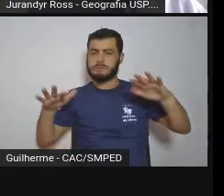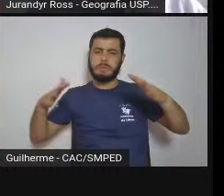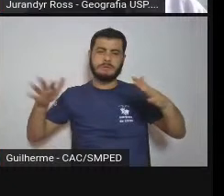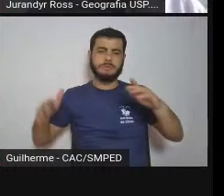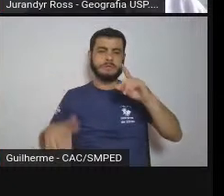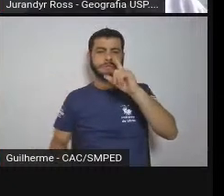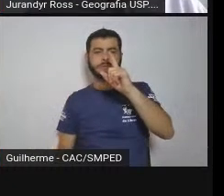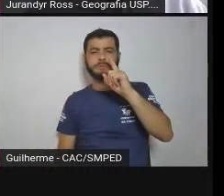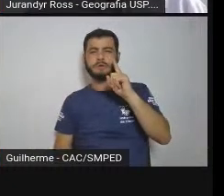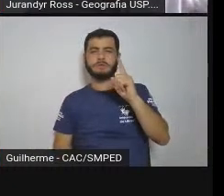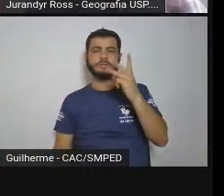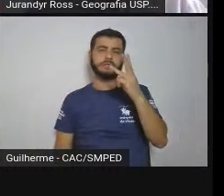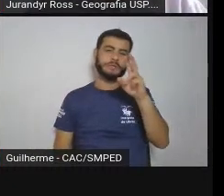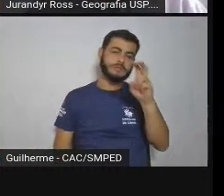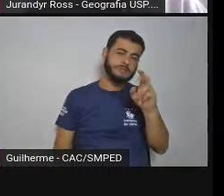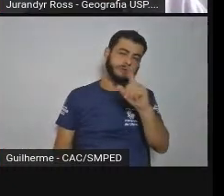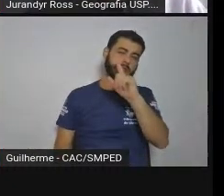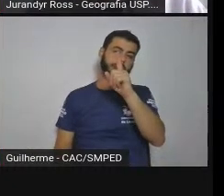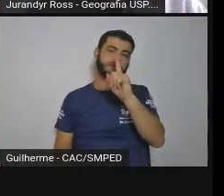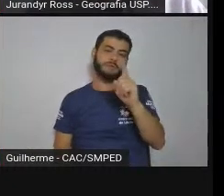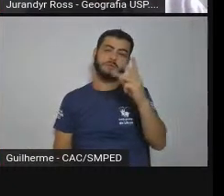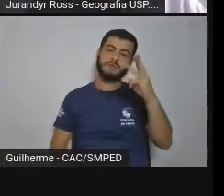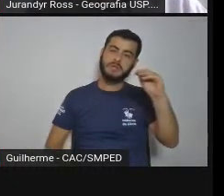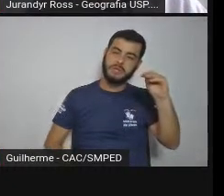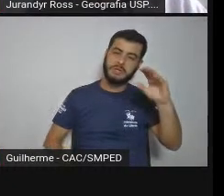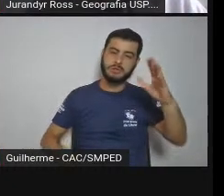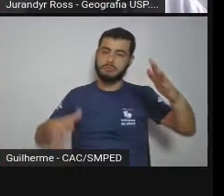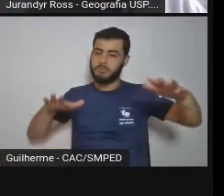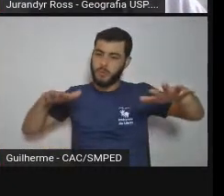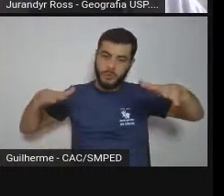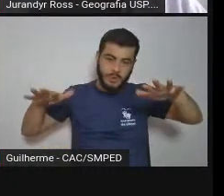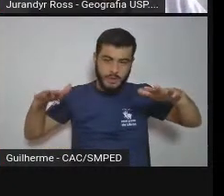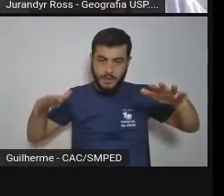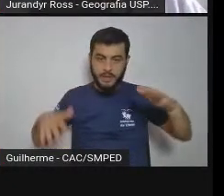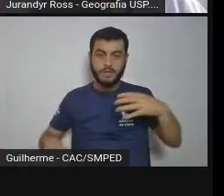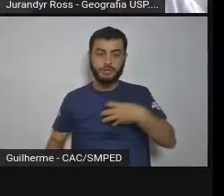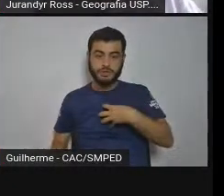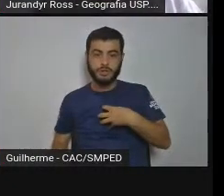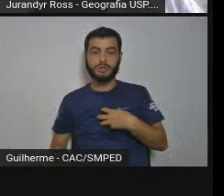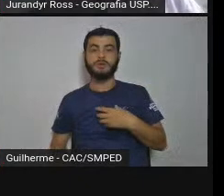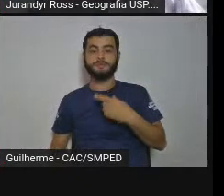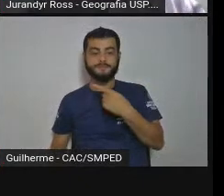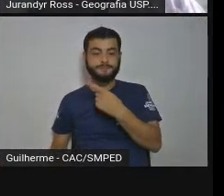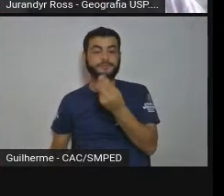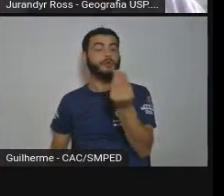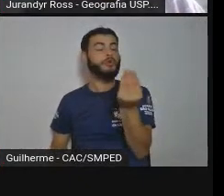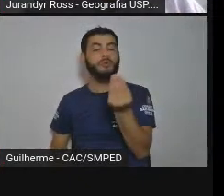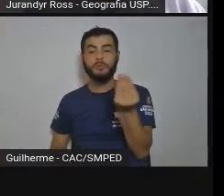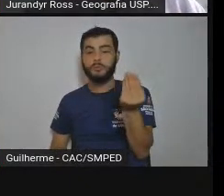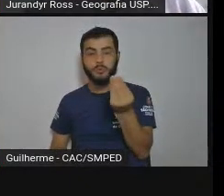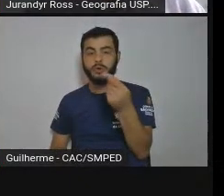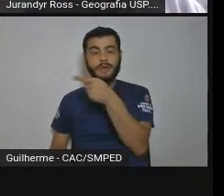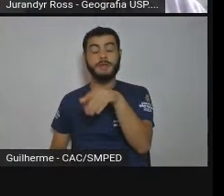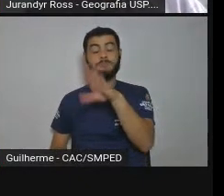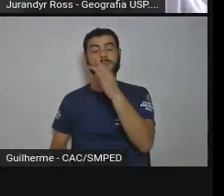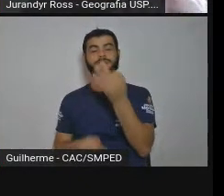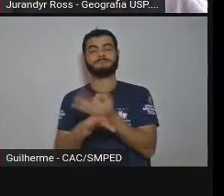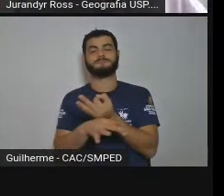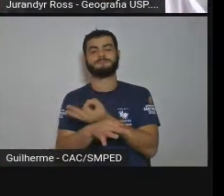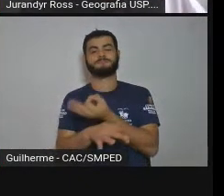aí, com esses topos aguçados, isso por quê? Porque eles resistem mais ao rebaixamento,